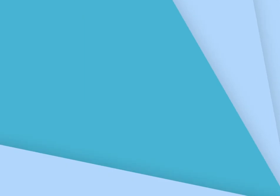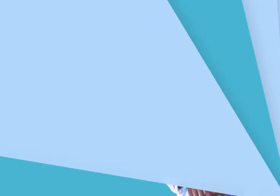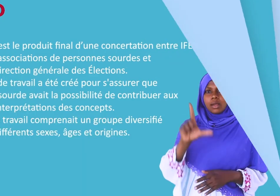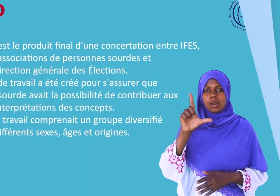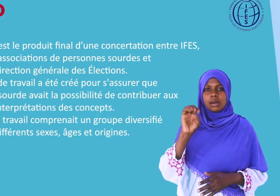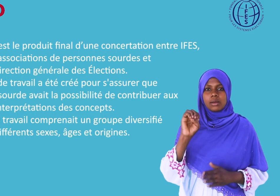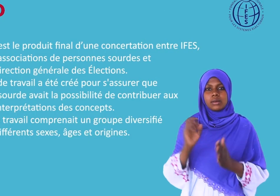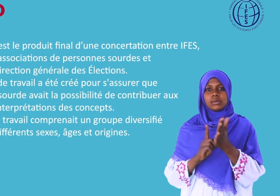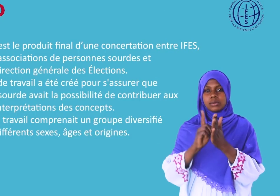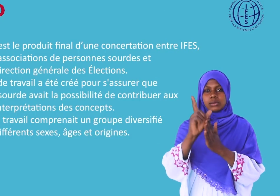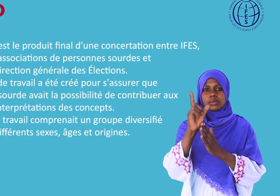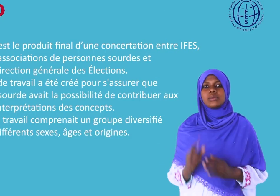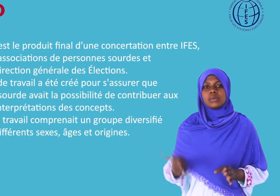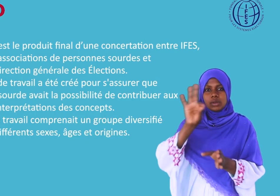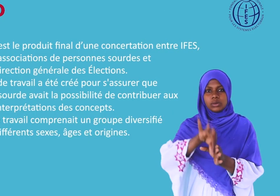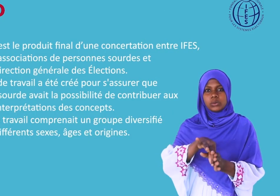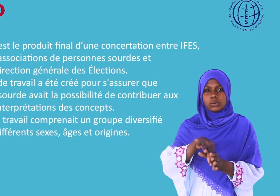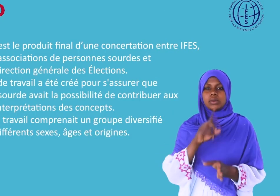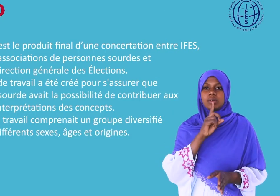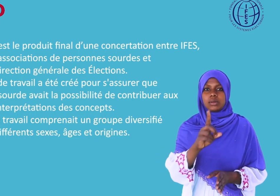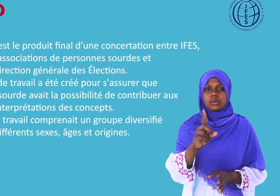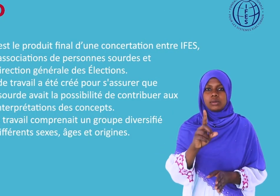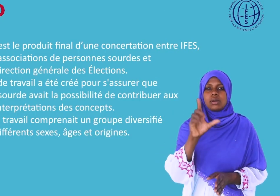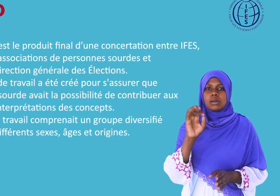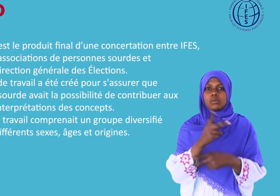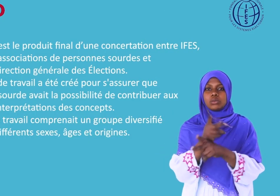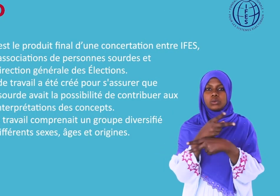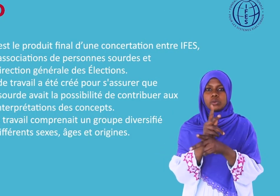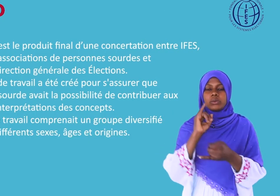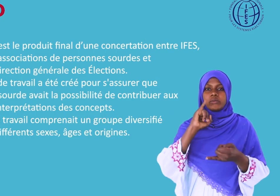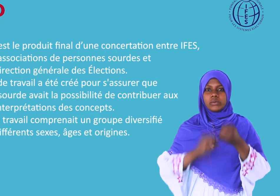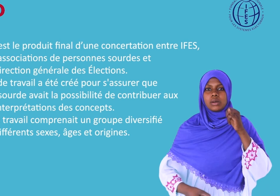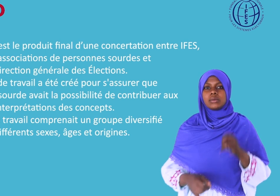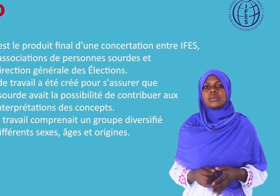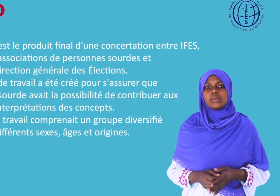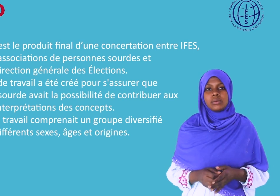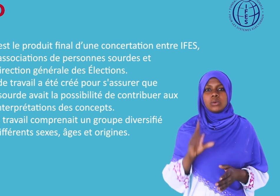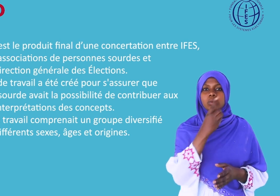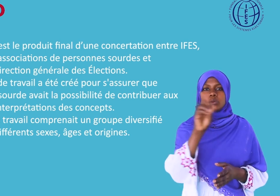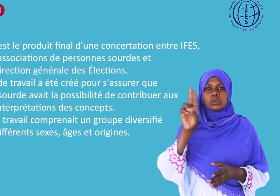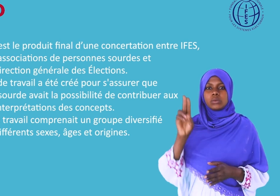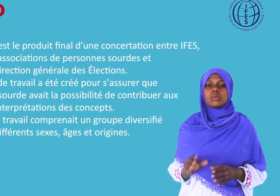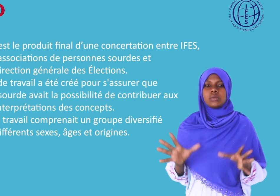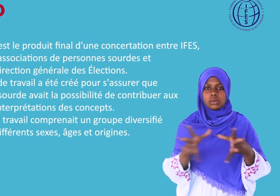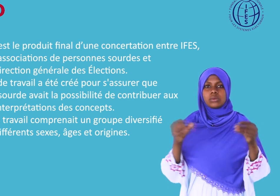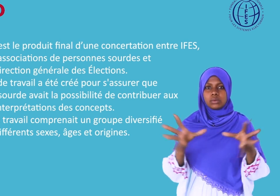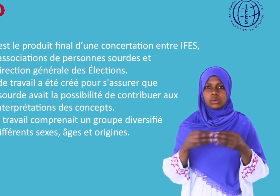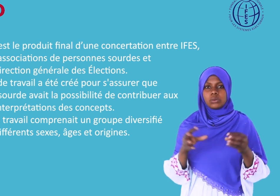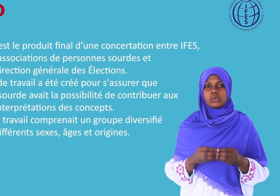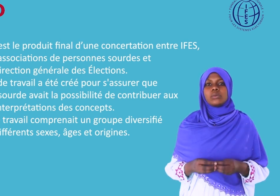Le glossaire électoral est le produit final d'une concertation entre IFES, plusieurs associations de personnes